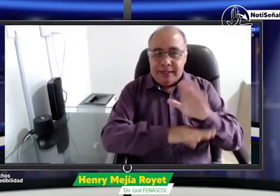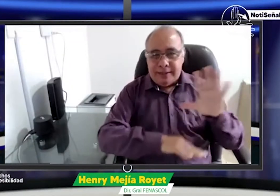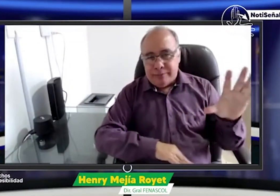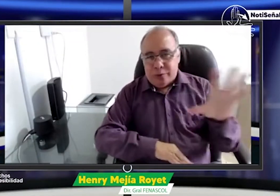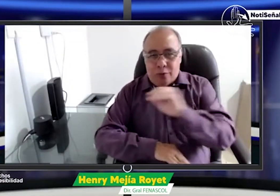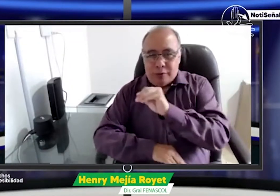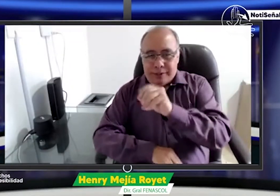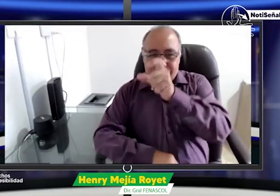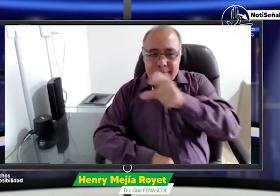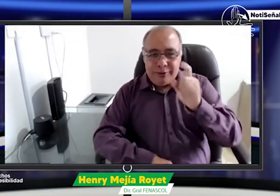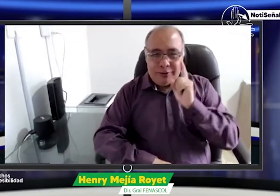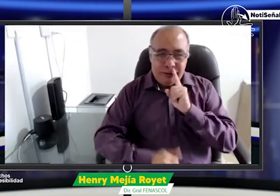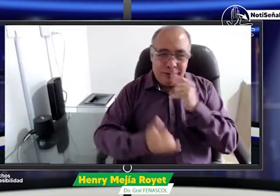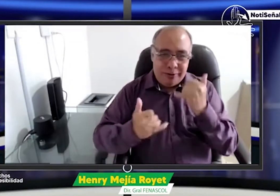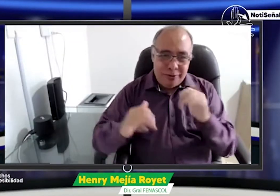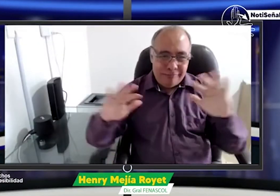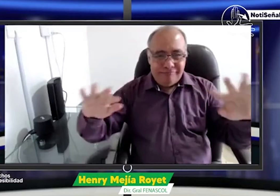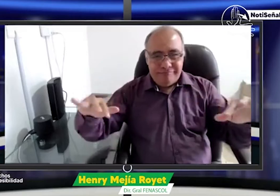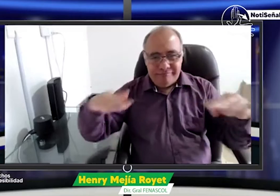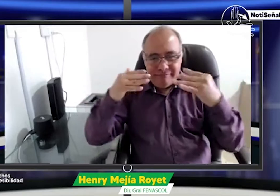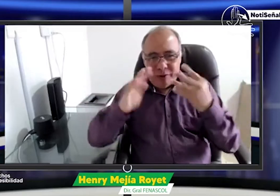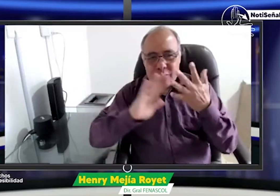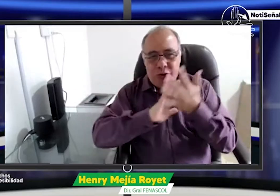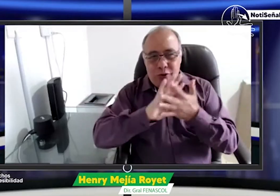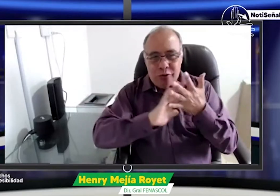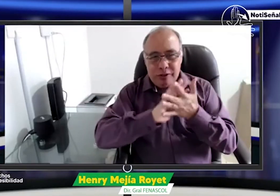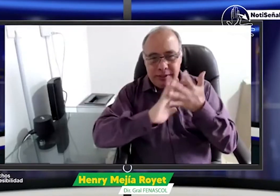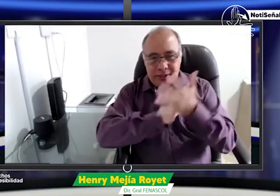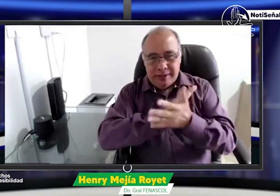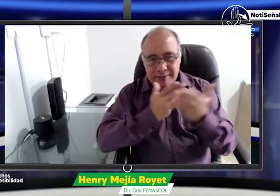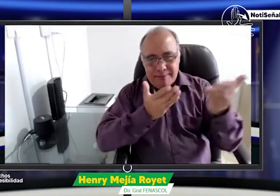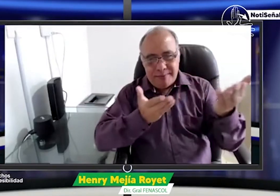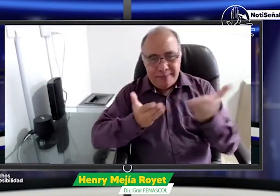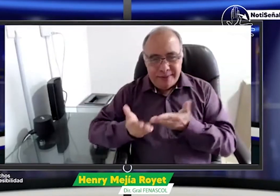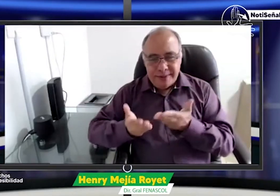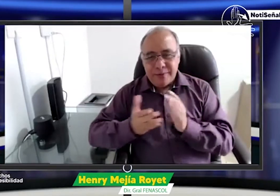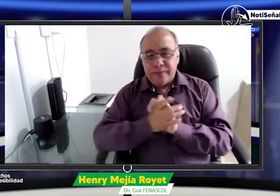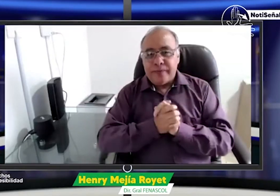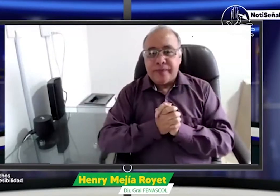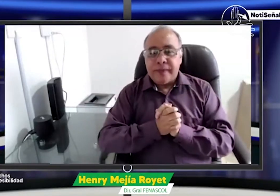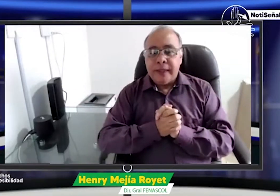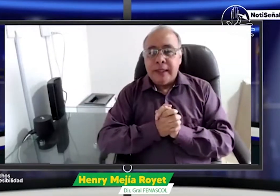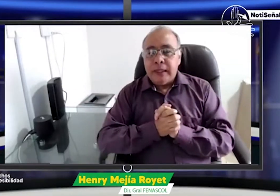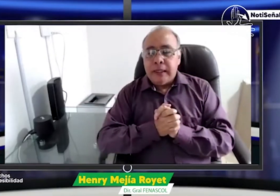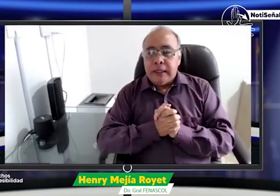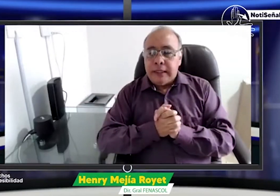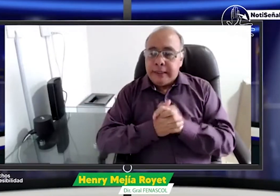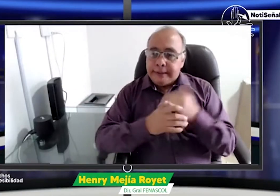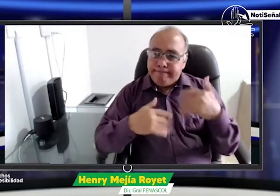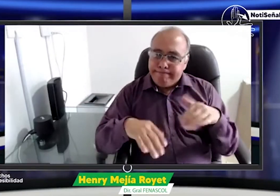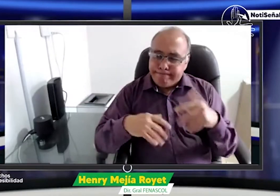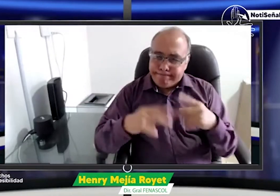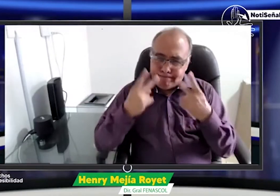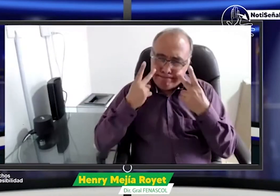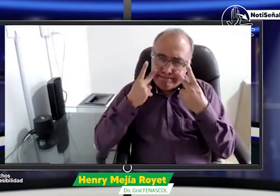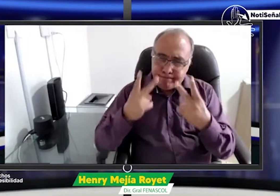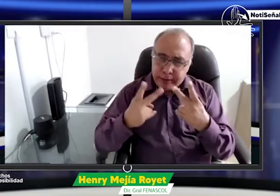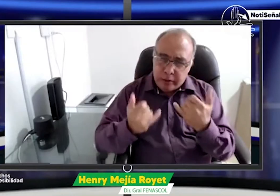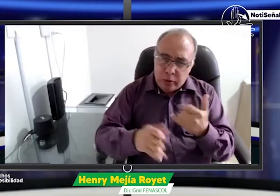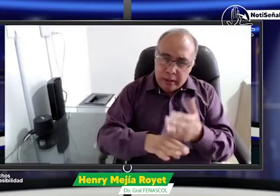bueno muy buenas tardes a todas las personas sordas que se conectan hoy a Noticeñales sean todos y todas